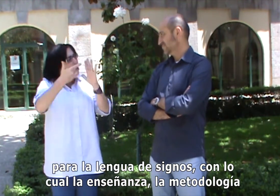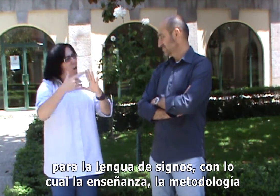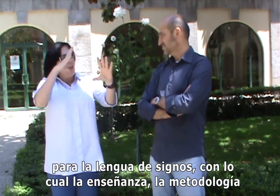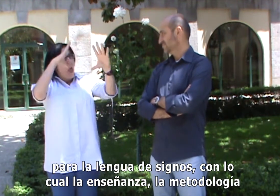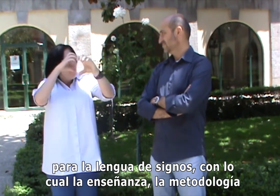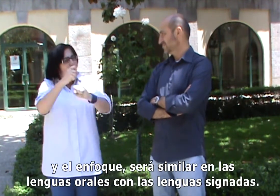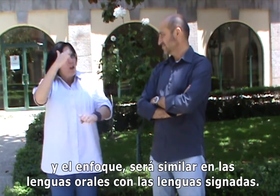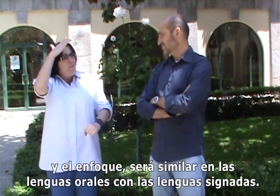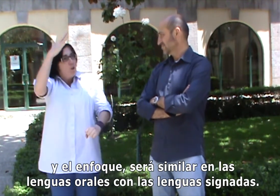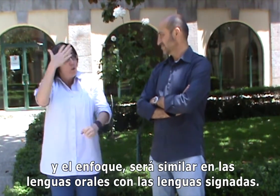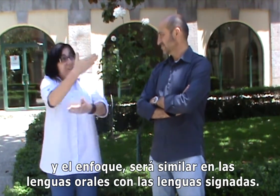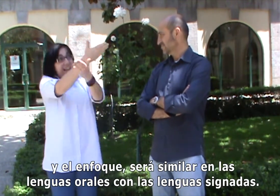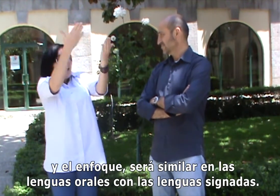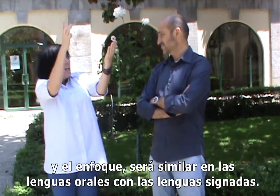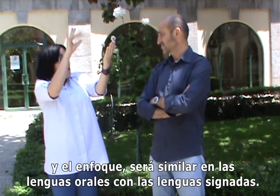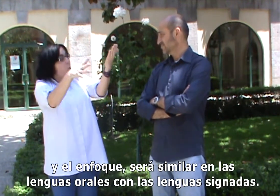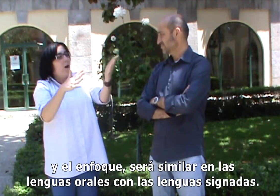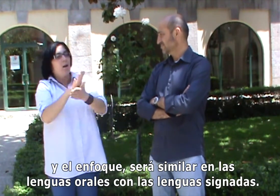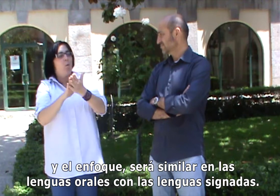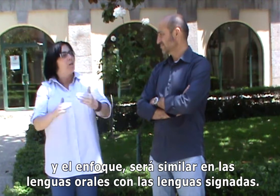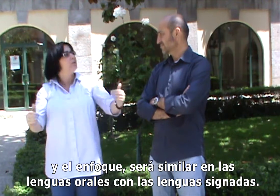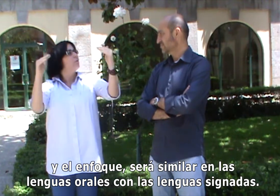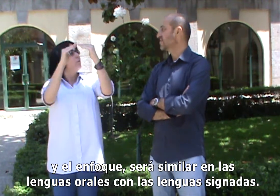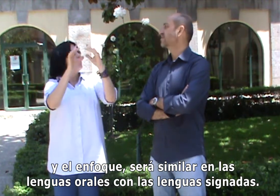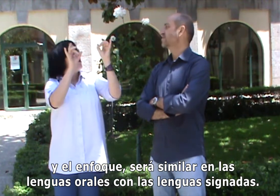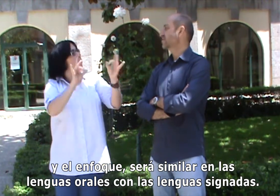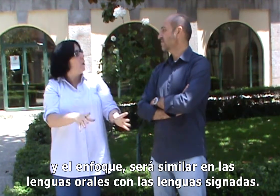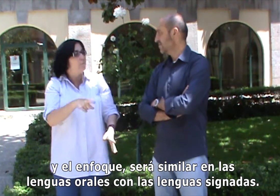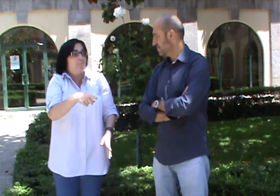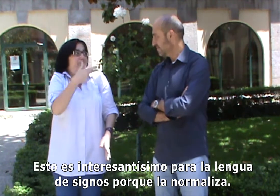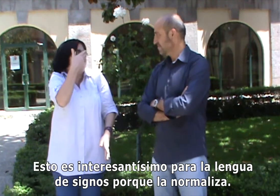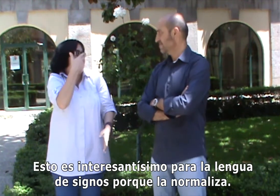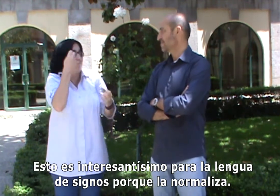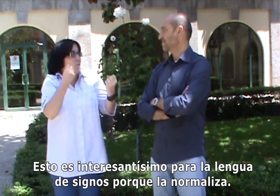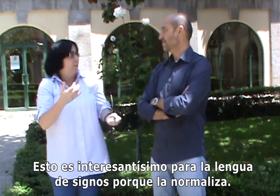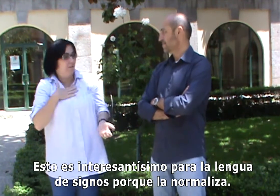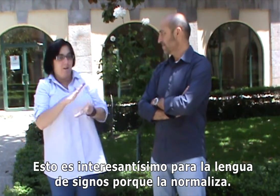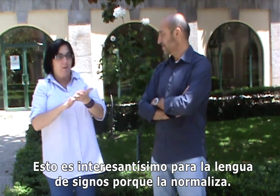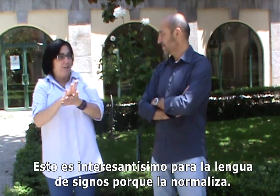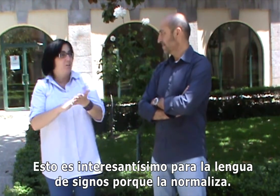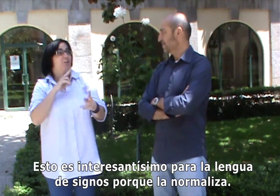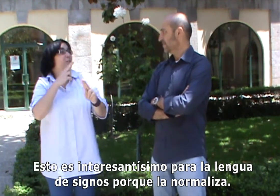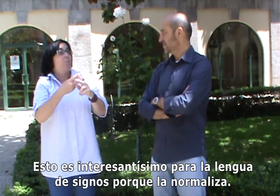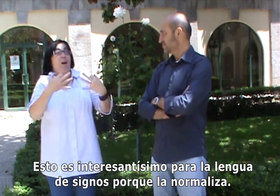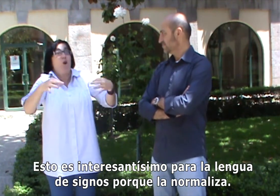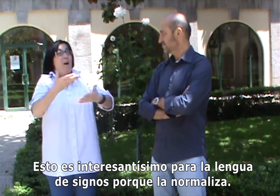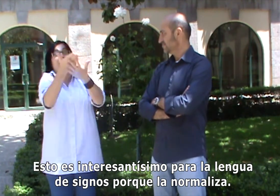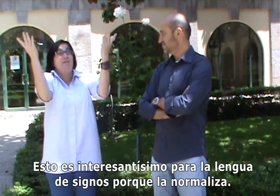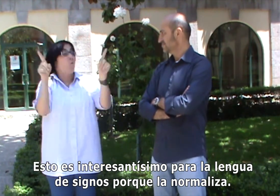enseñanza, la metodología y el enfoque será similar el de las lenguas orales con las lenguas asignadas. Esto es interesantísimo para la lengua de signos porque la